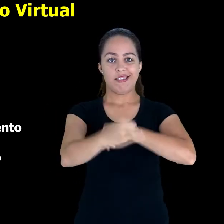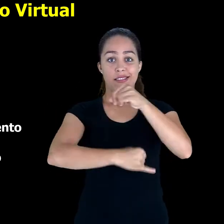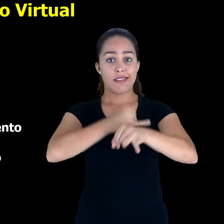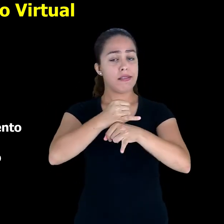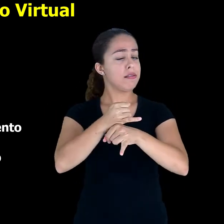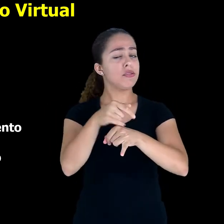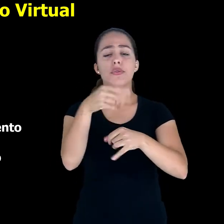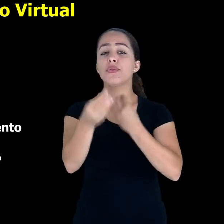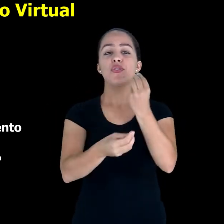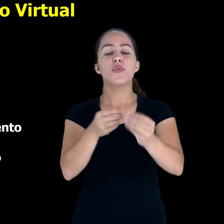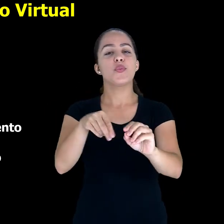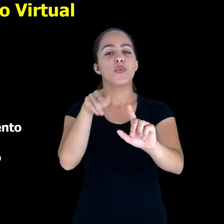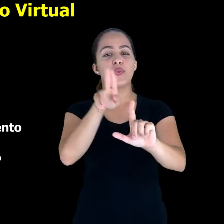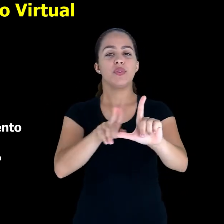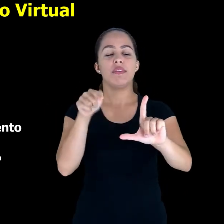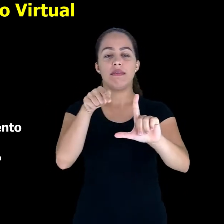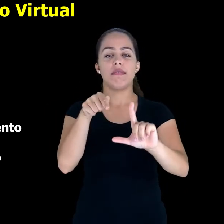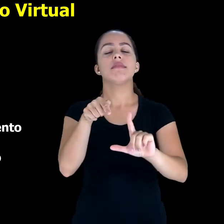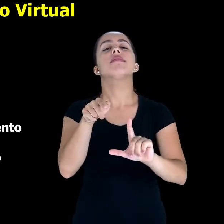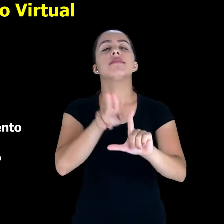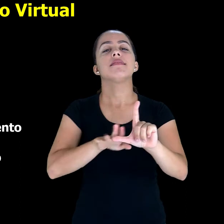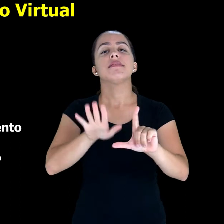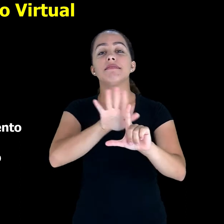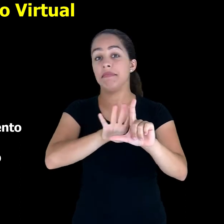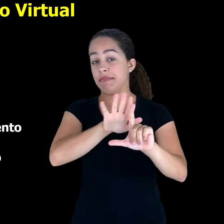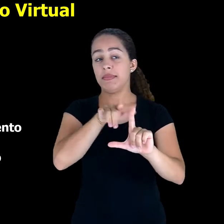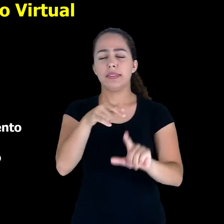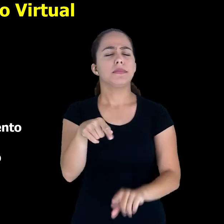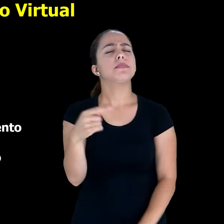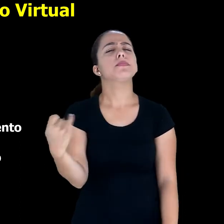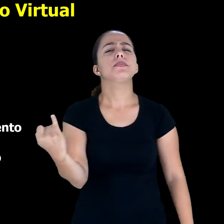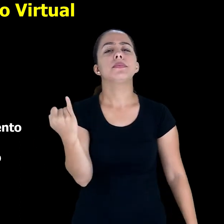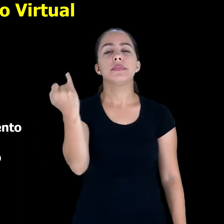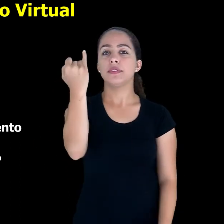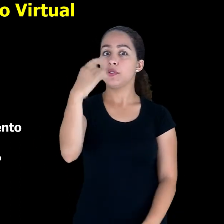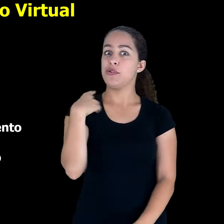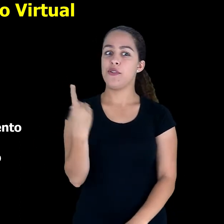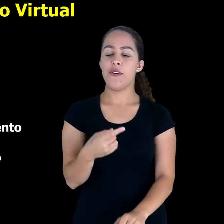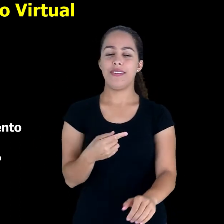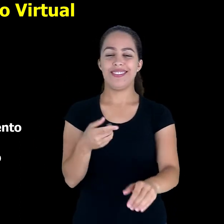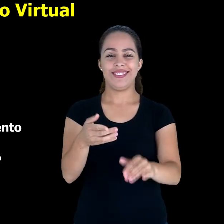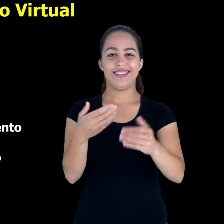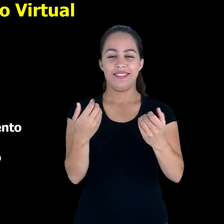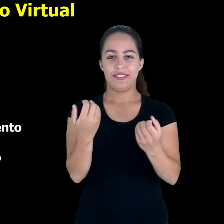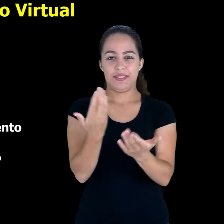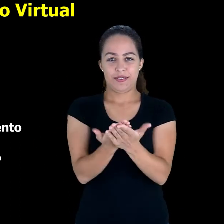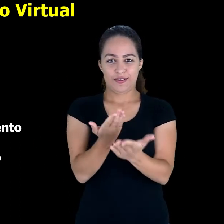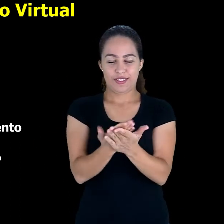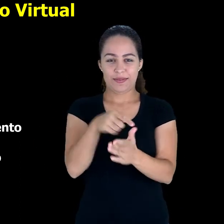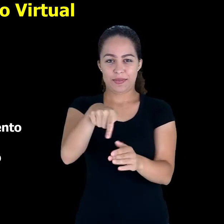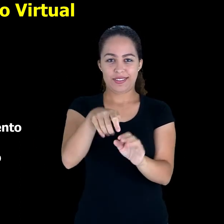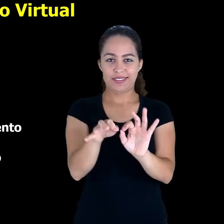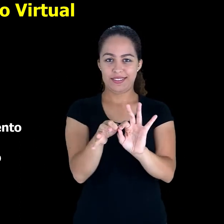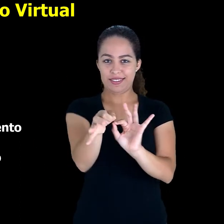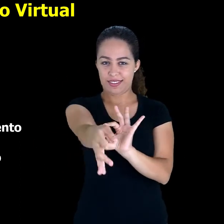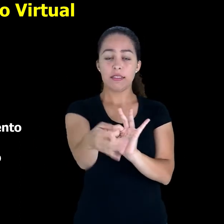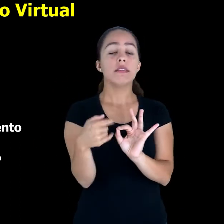Então, essa vem a ser uma teoria bastante importante para nós que trabalhamos na modalidade à distância